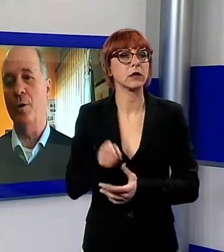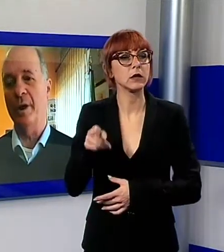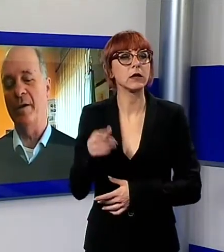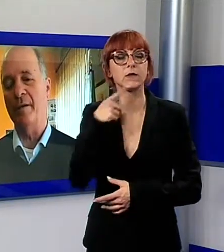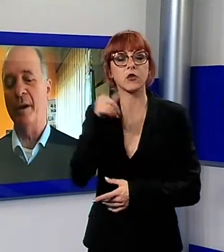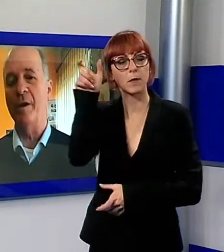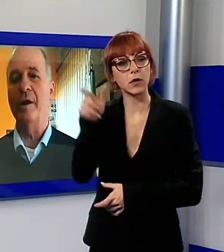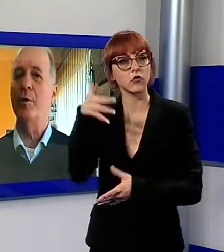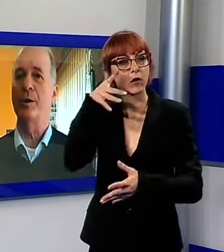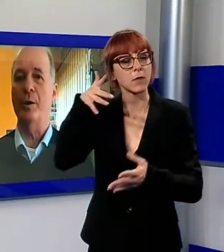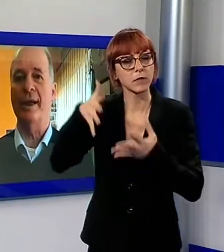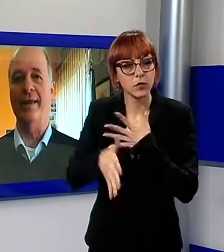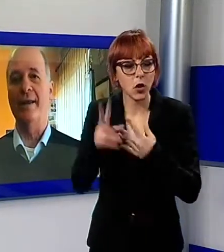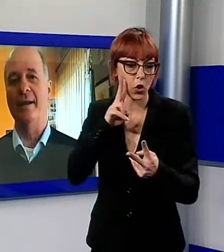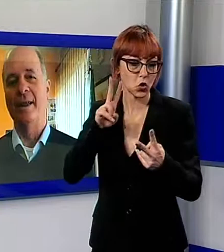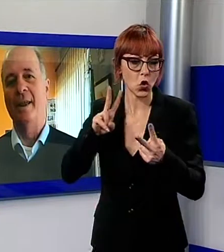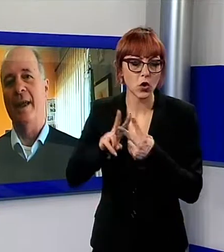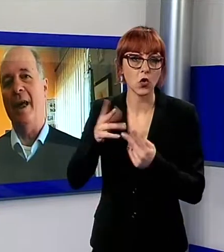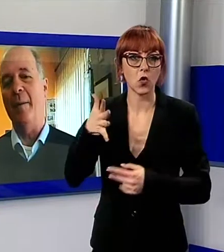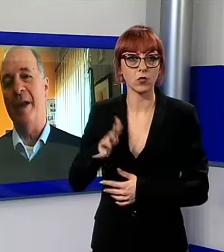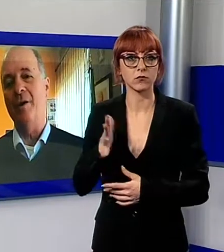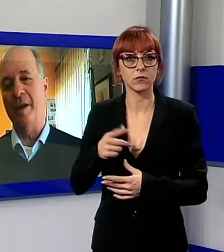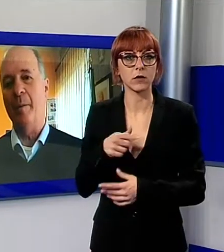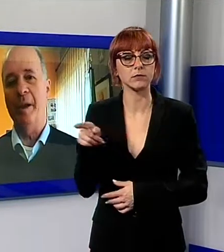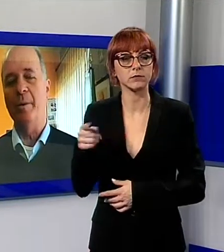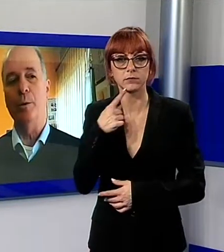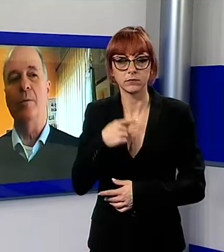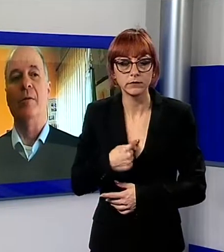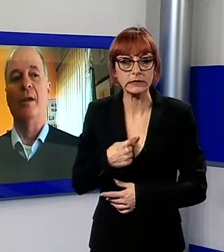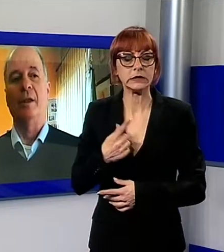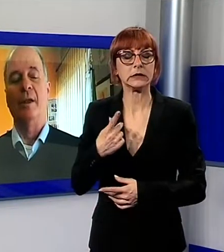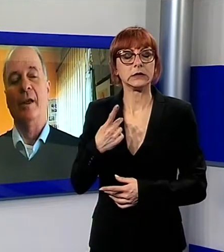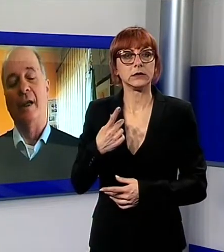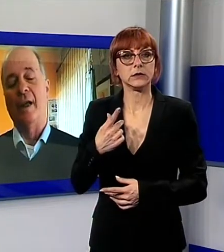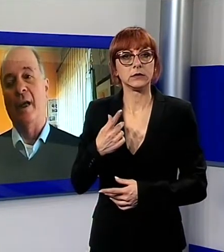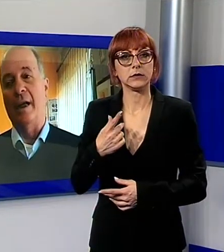lo psicologo che fa questi incontri con i ragazzi, emerge sempre di più